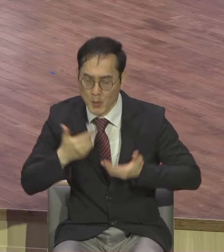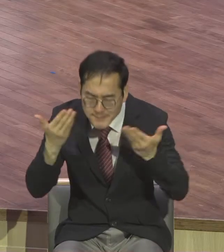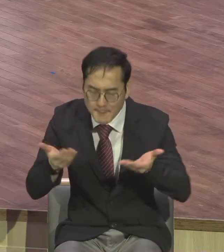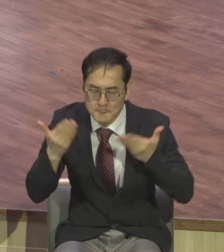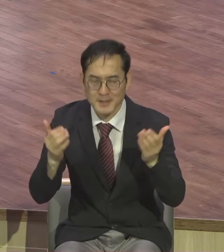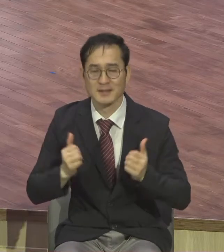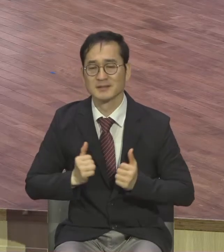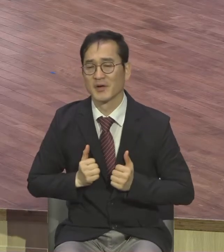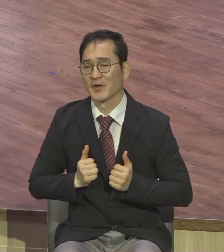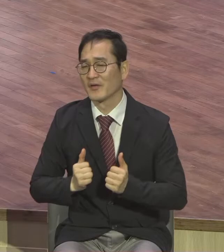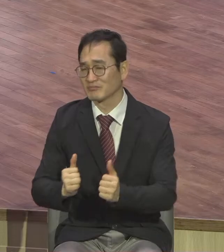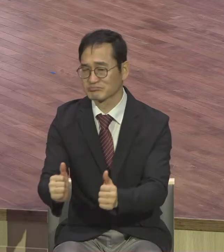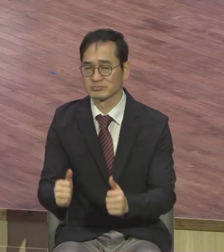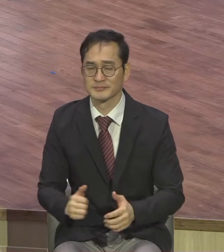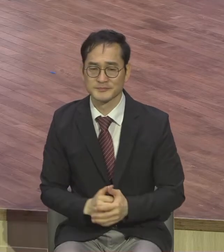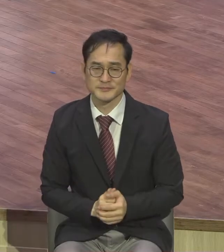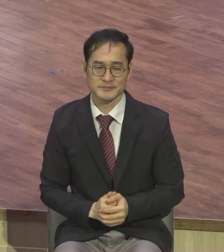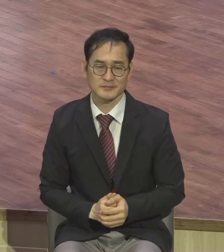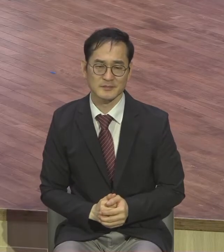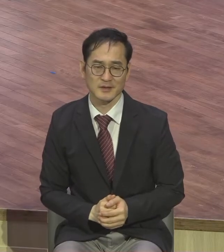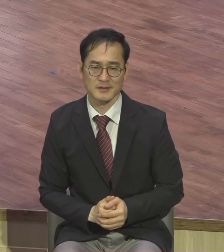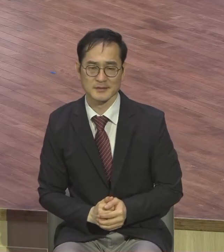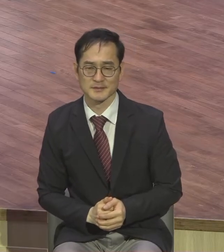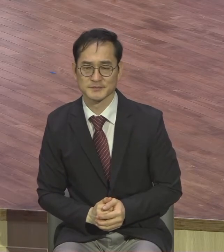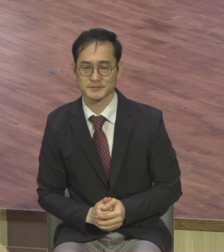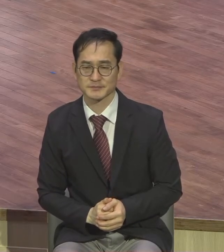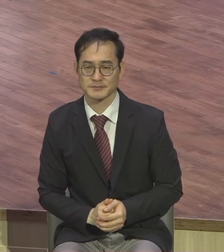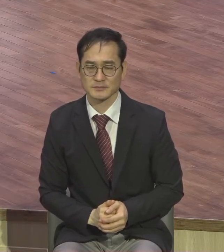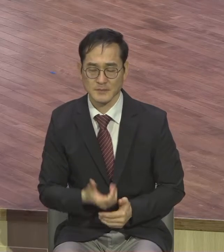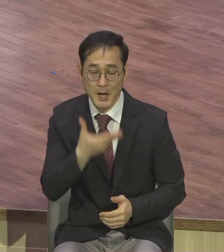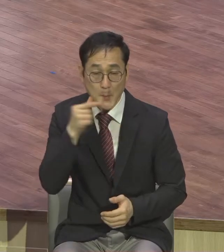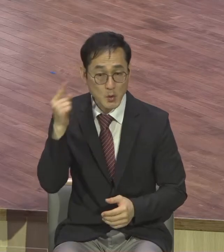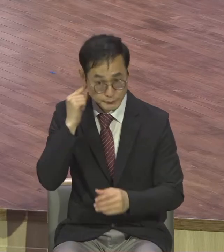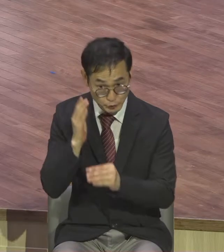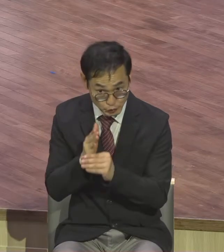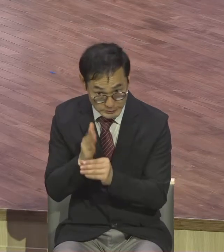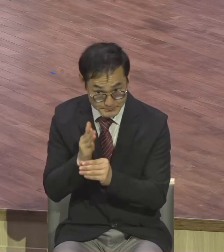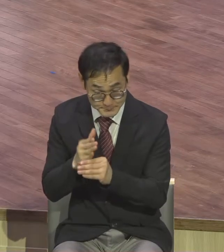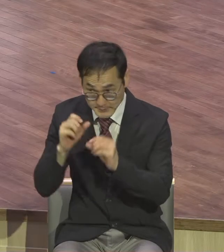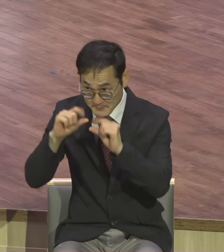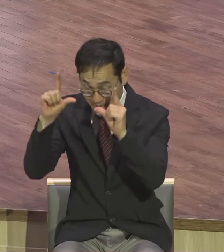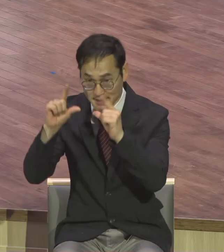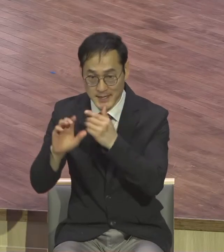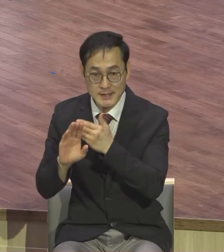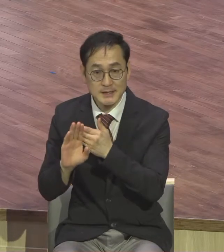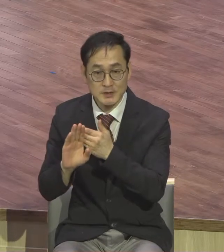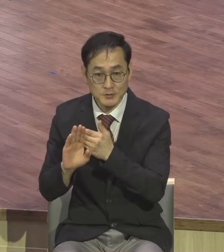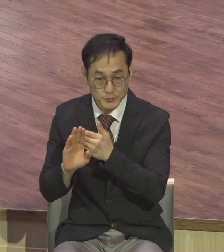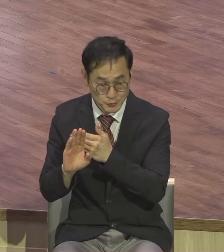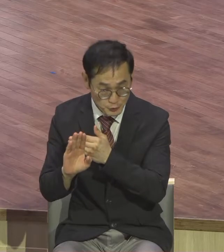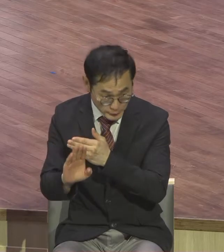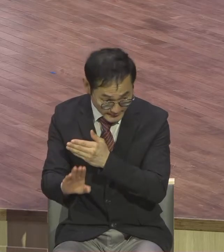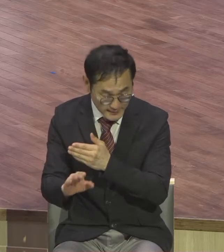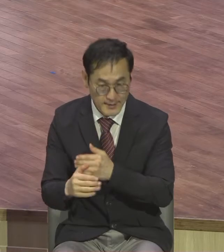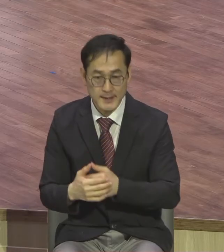보금으로 편집한 후에 이제 주의를 해야 돼요 보금으로 각인 뿌리 체질 그렇게